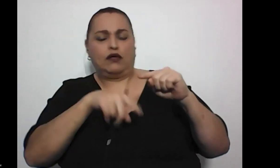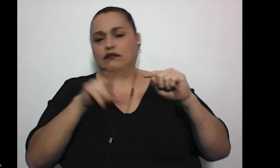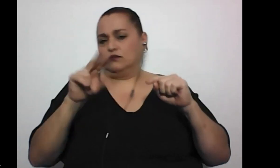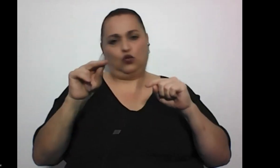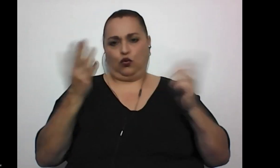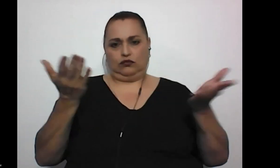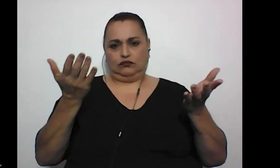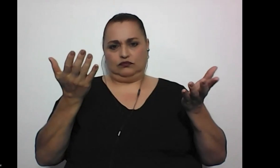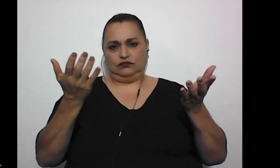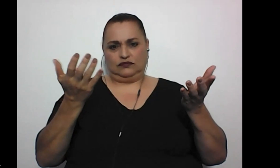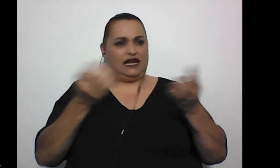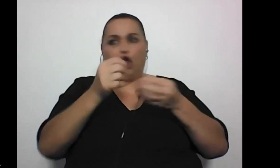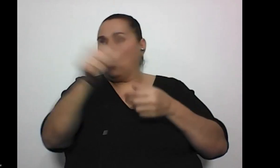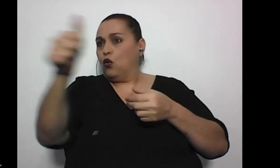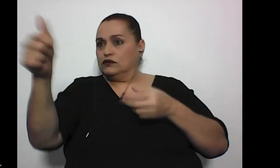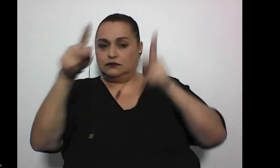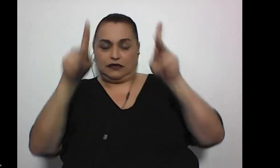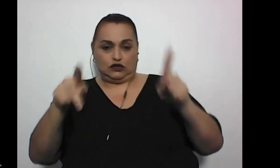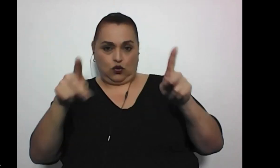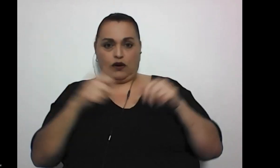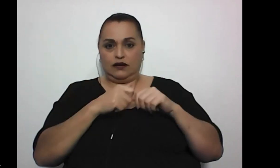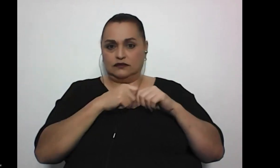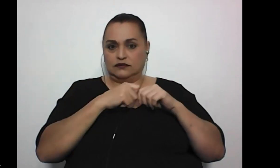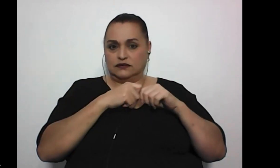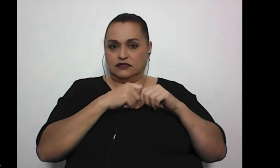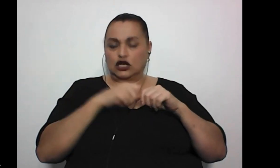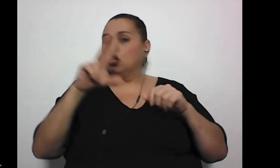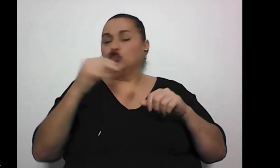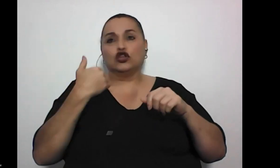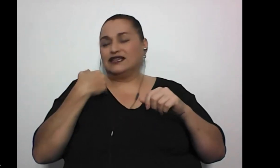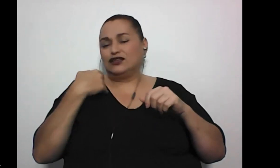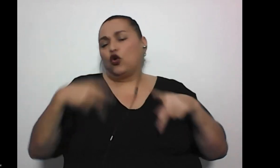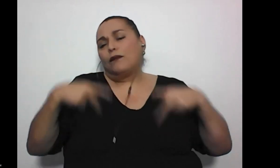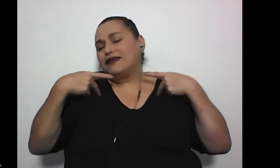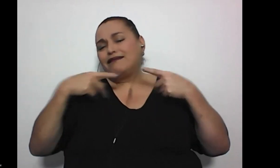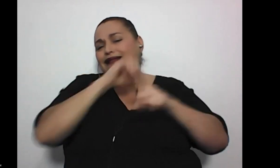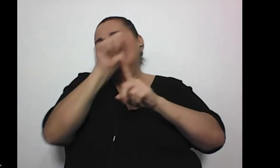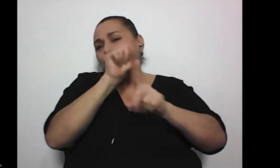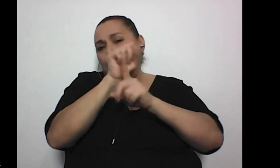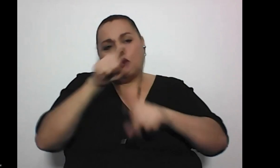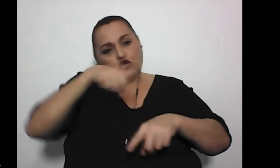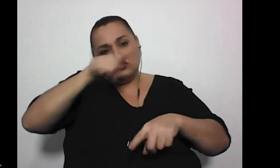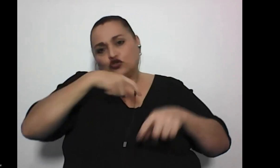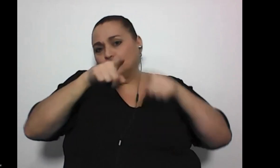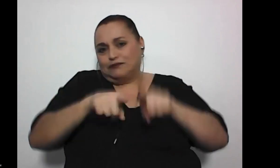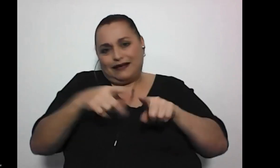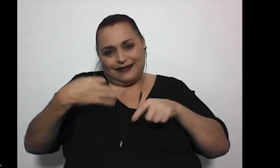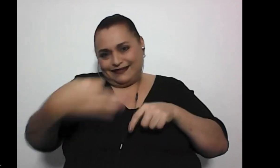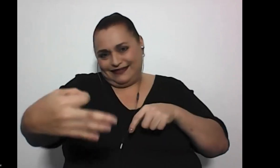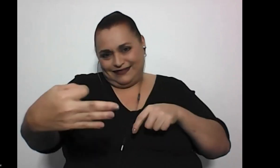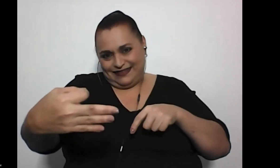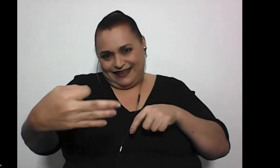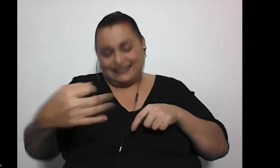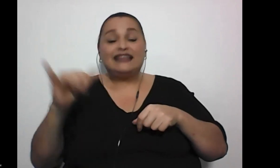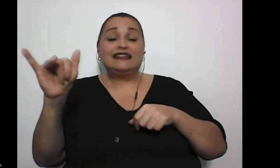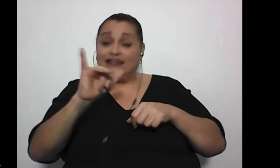una cantidad de personas que no tienen las vivencias que nosotros tenemos a diario, ¿verdad? Y aparte, pues, de